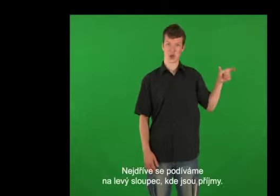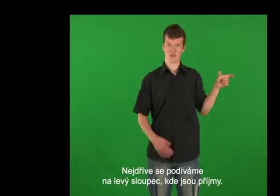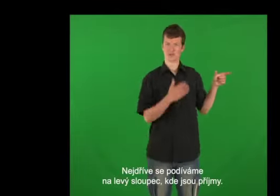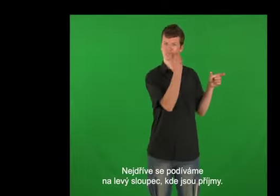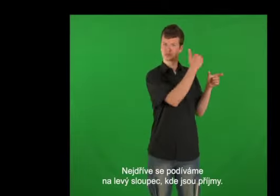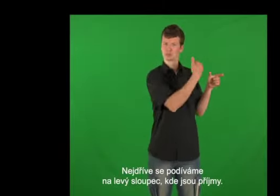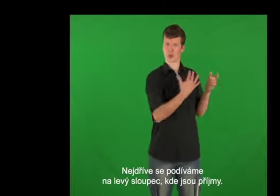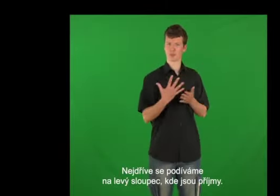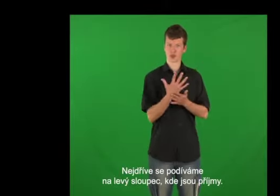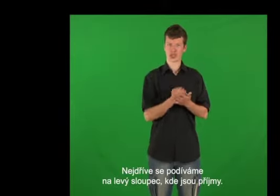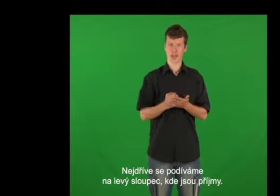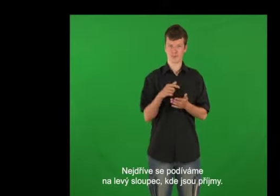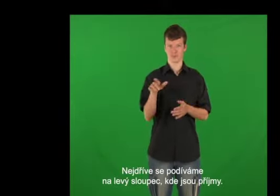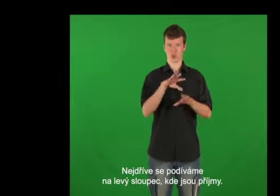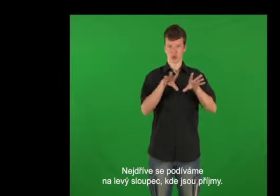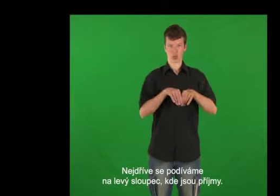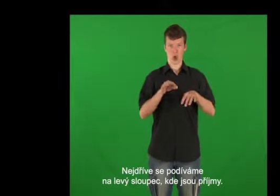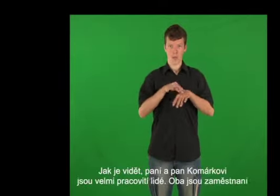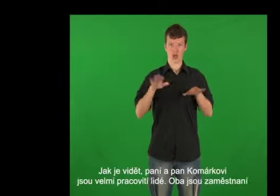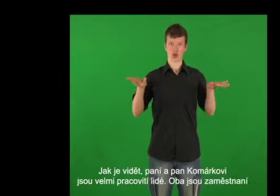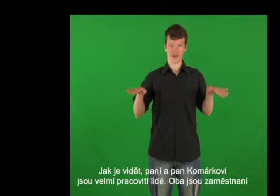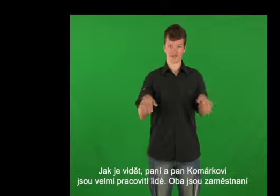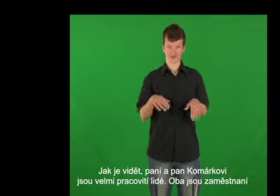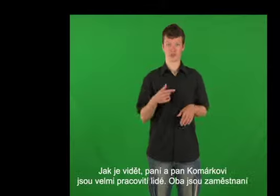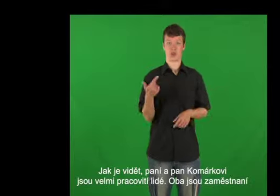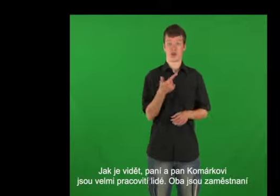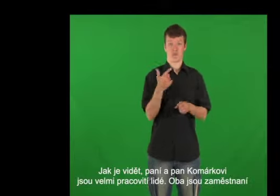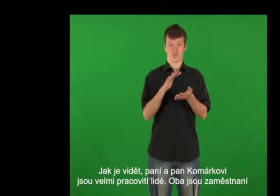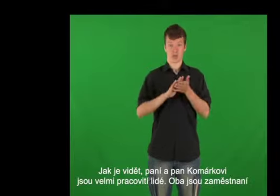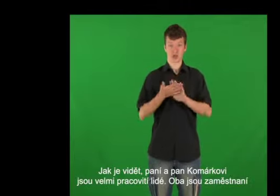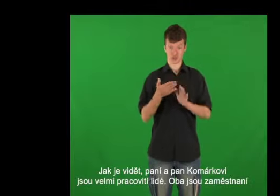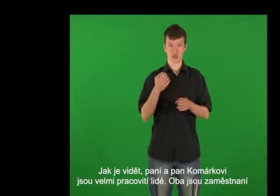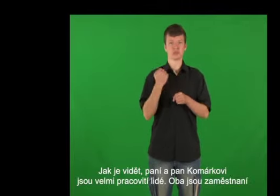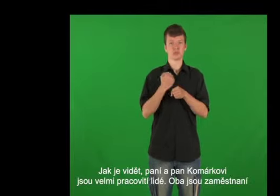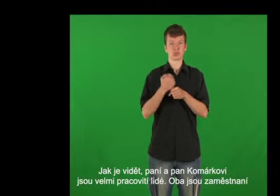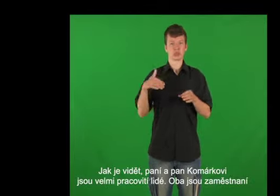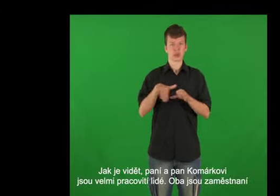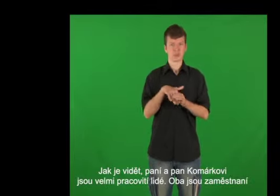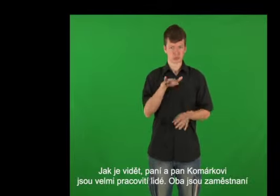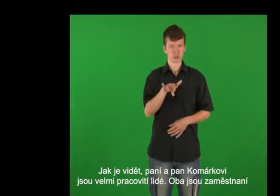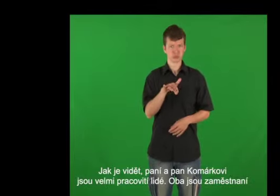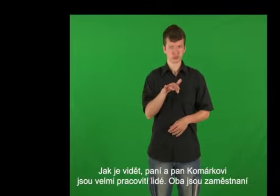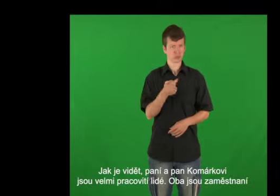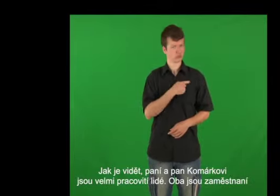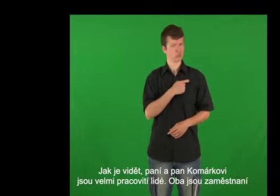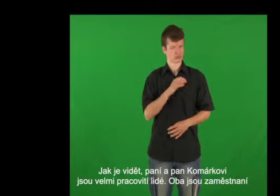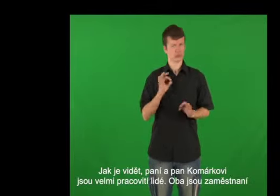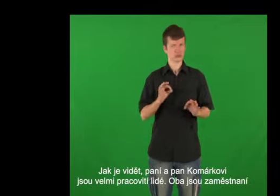Nejdříve se podíváme na levý sloupec, kde jsou příjmy. Jak je vidět, pan a paní Komárkovi jsou velmi pracovití lidé. Obaj jsou